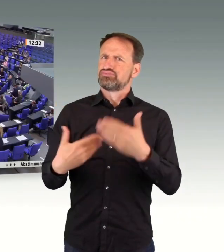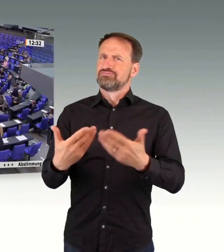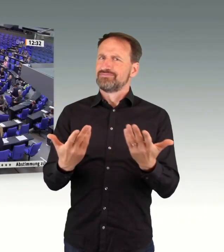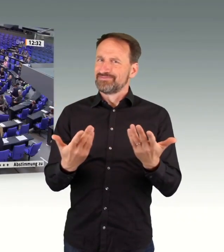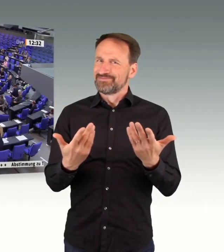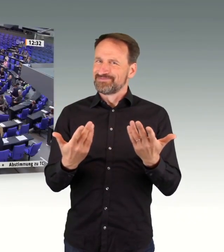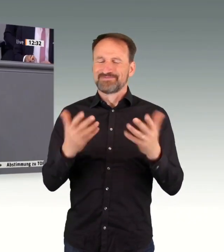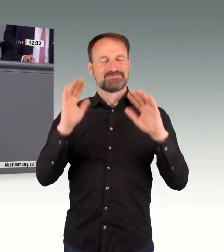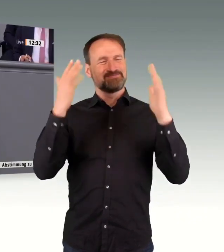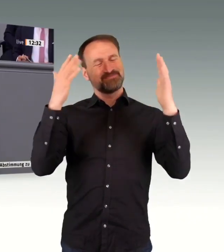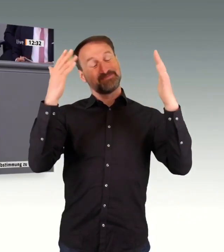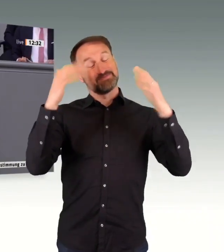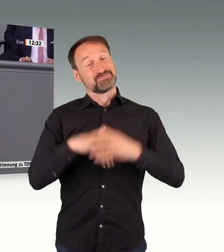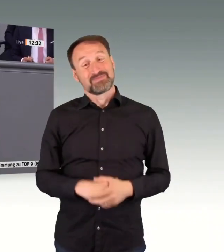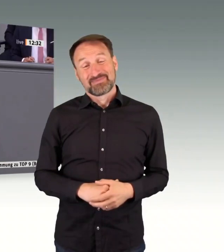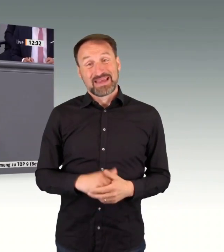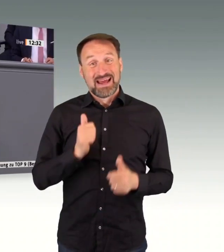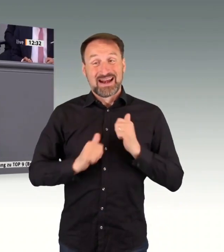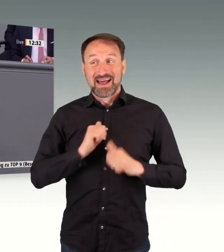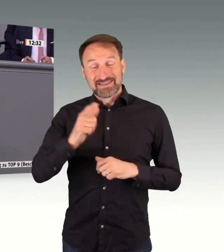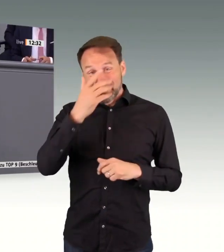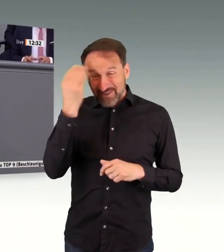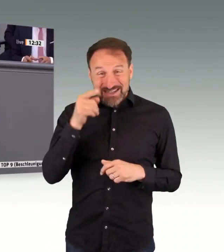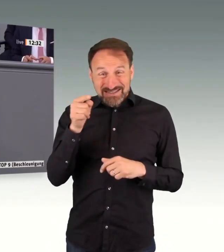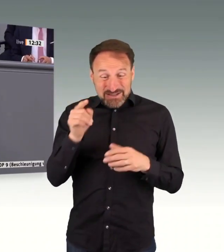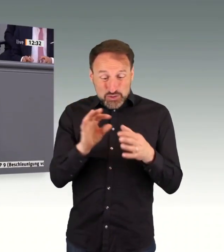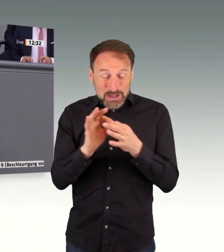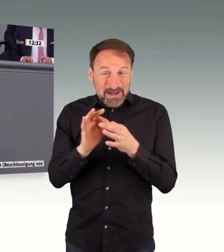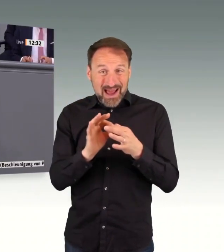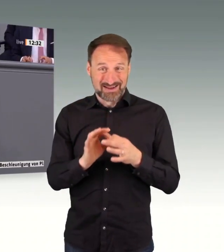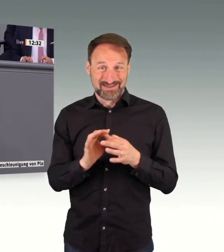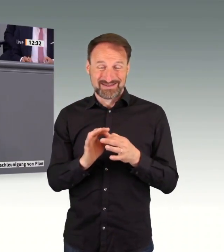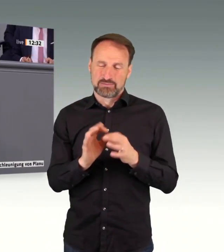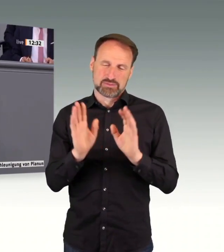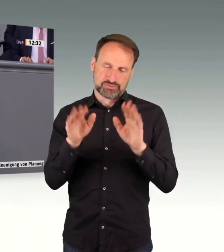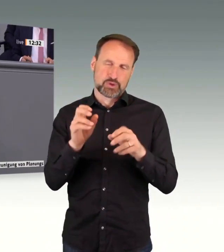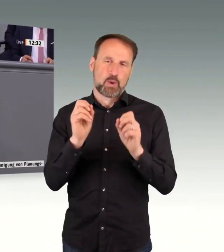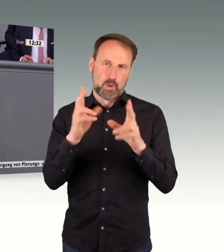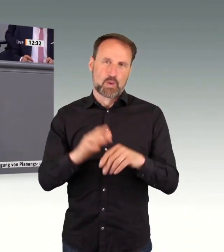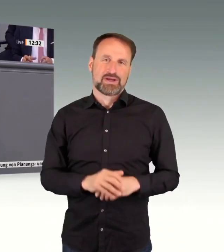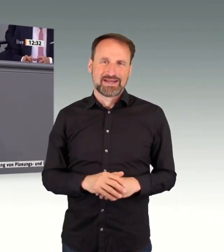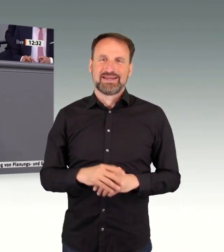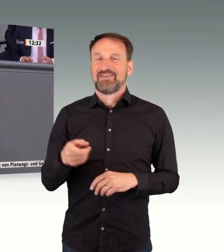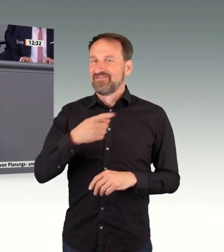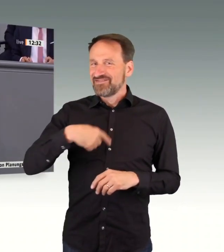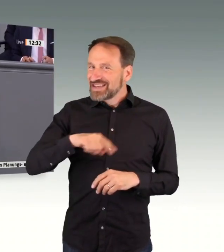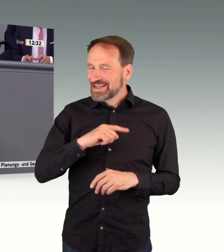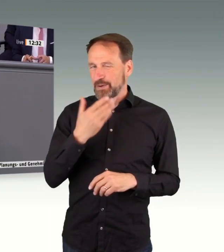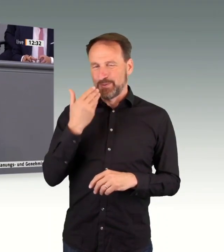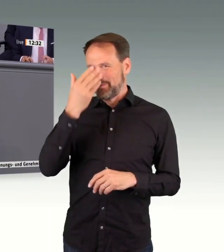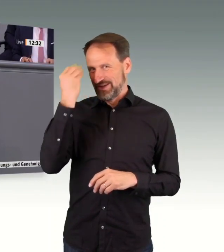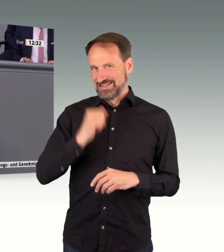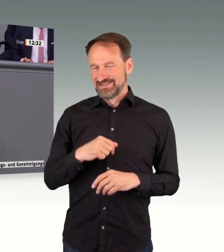Sie vergessen diese kompletten Zusammenhänge. Aber das ist an dieser Stelle tatsächlich auch okay. Wir vergessen sie nämlich nicht. Die Ampel